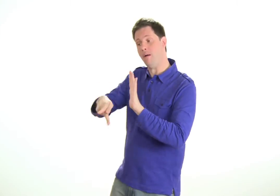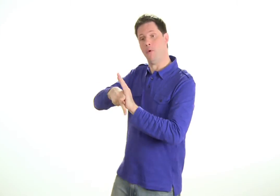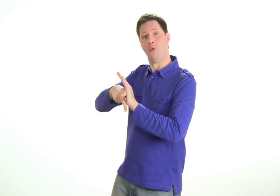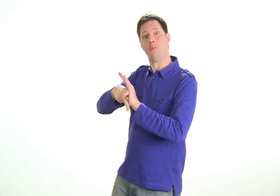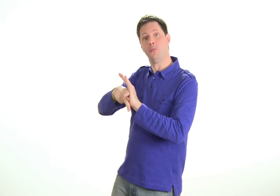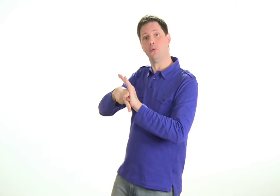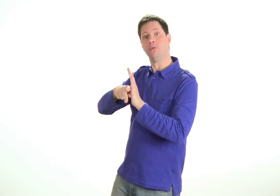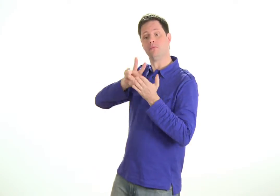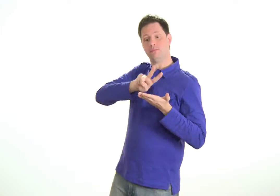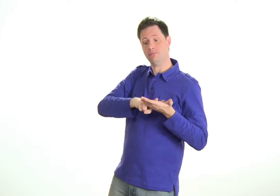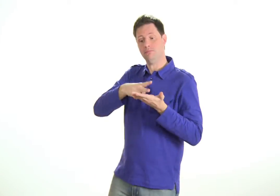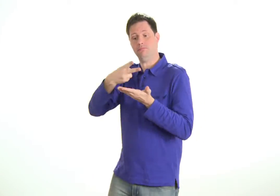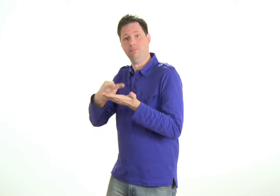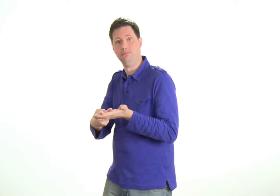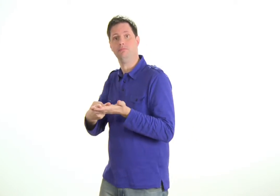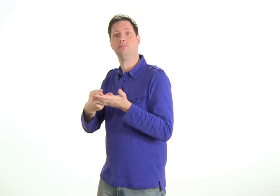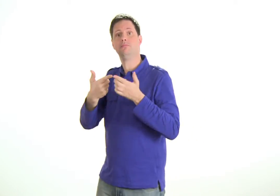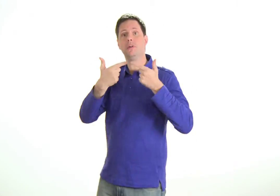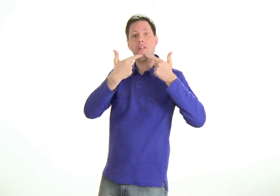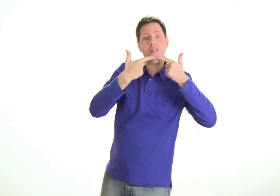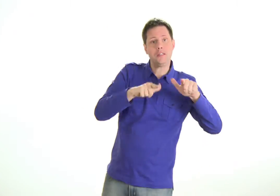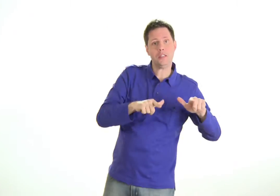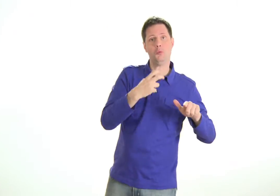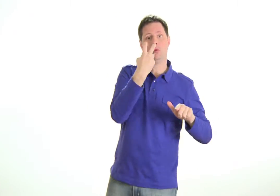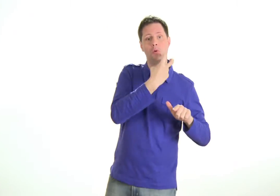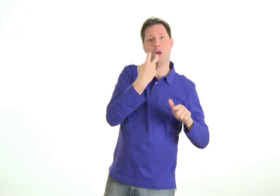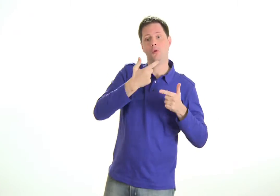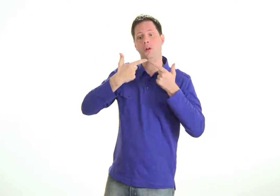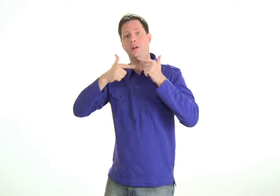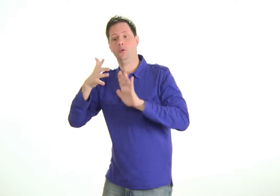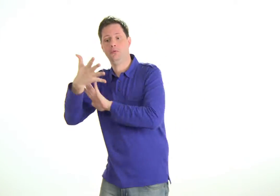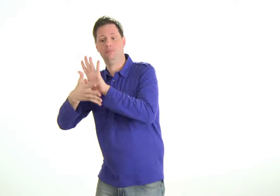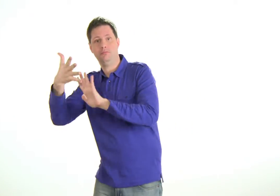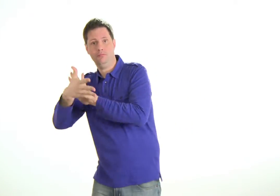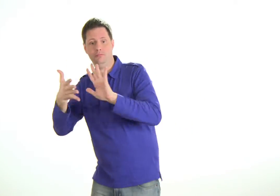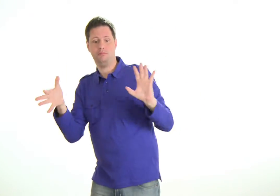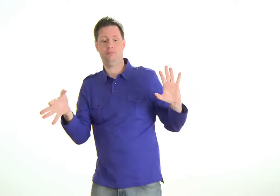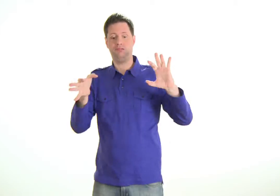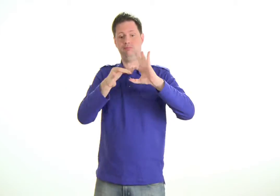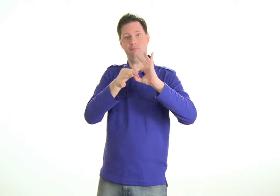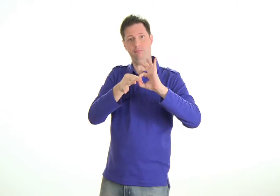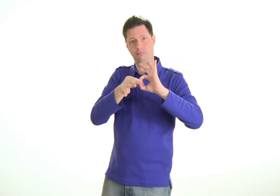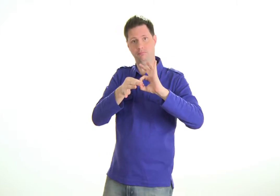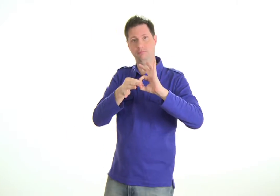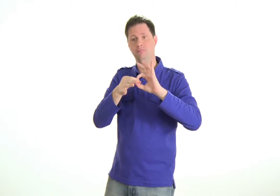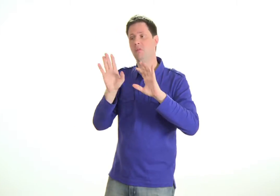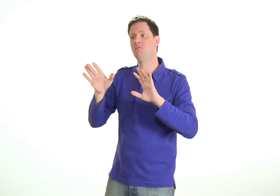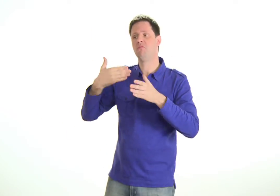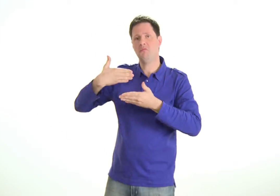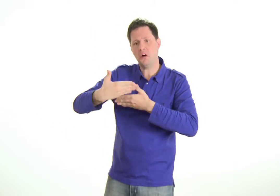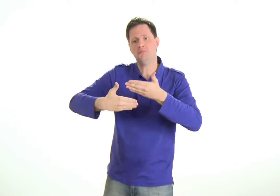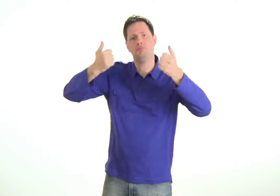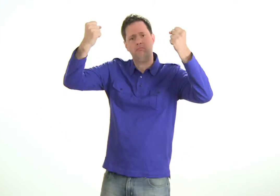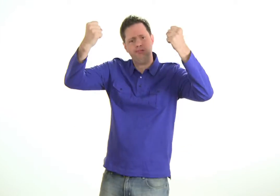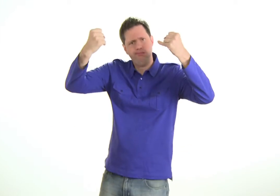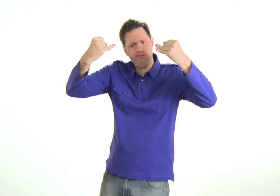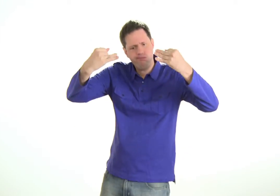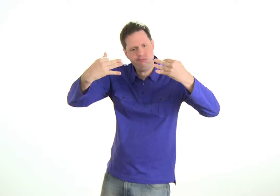Esse depoimento será feito justamente por um intérprete de língua de sinais, que irá explicar os procedimentos